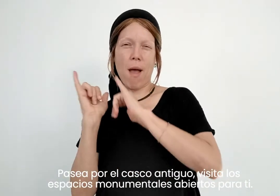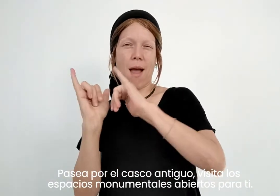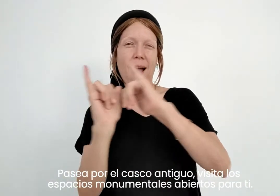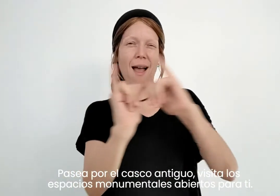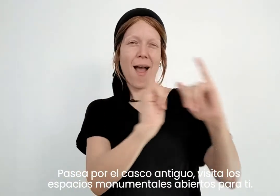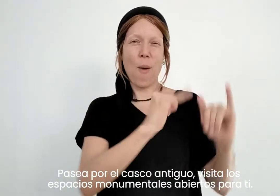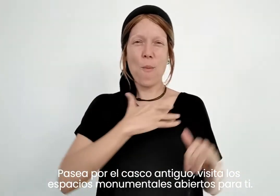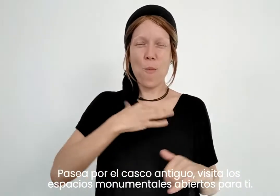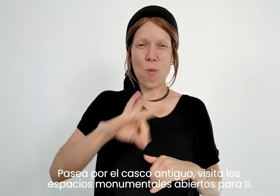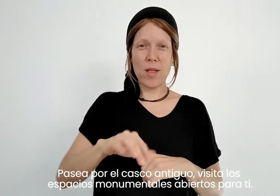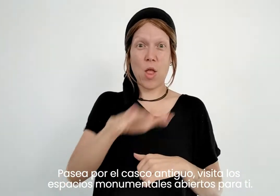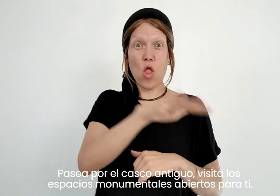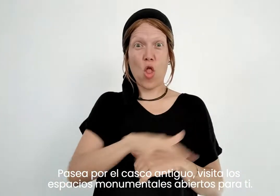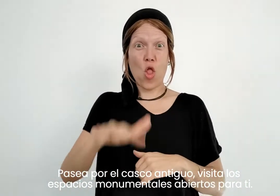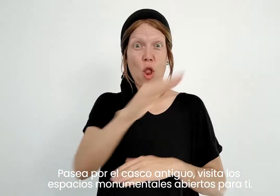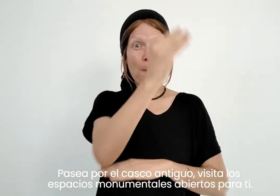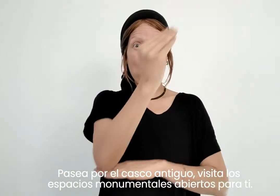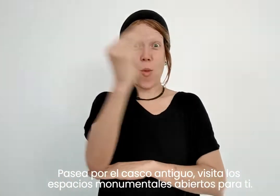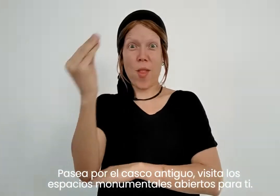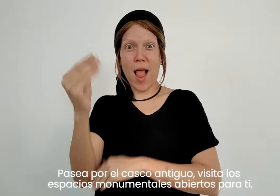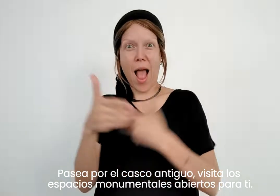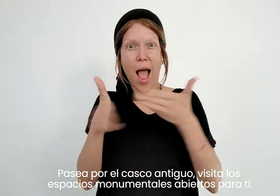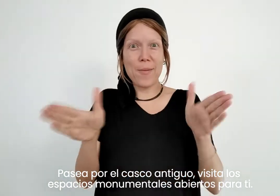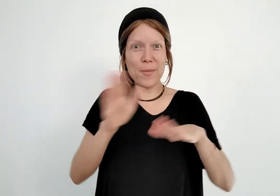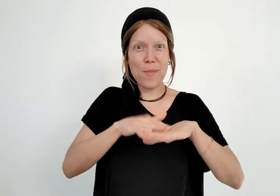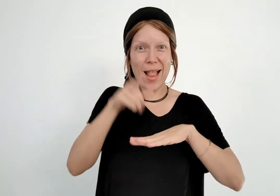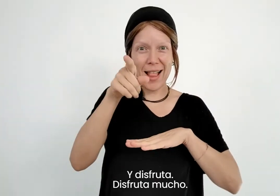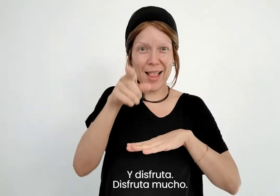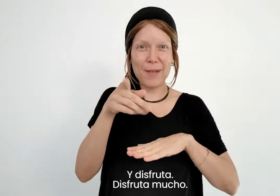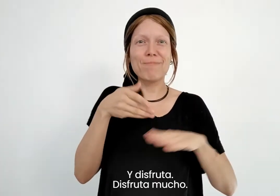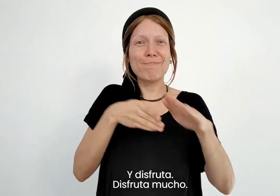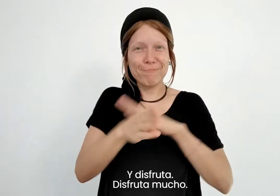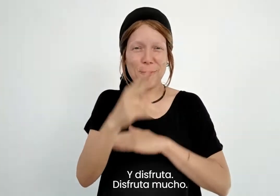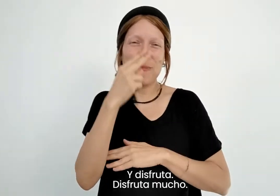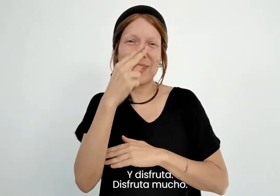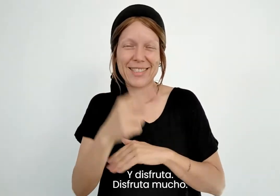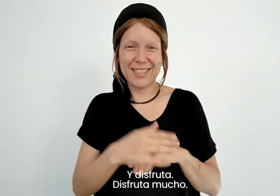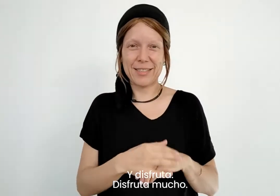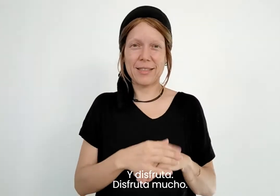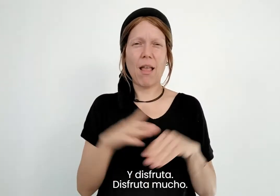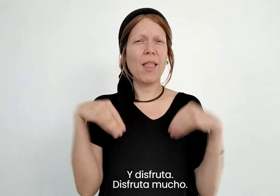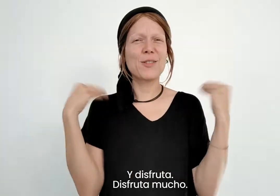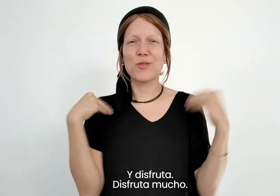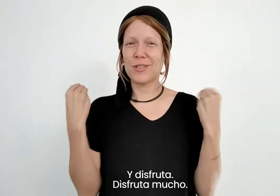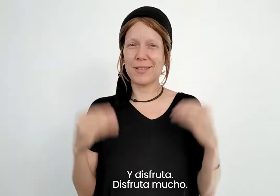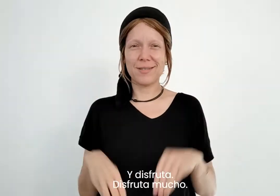visita los espacios monumentales abiertos para ti. Y disfruta, disfruta mucho.